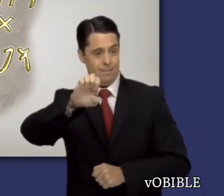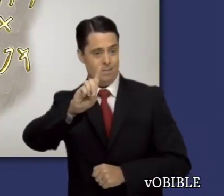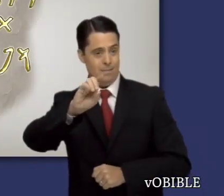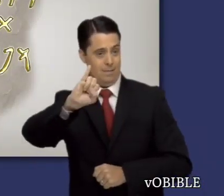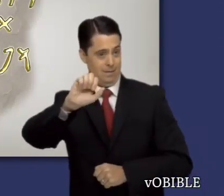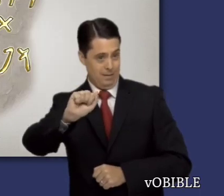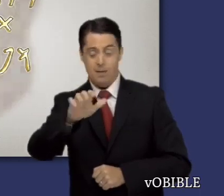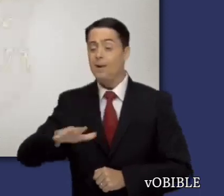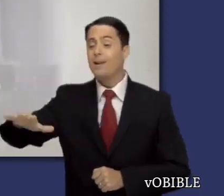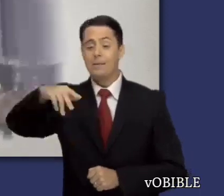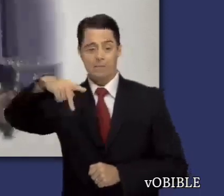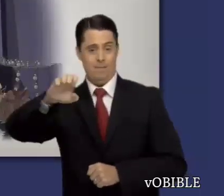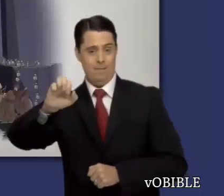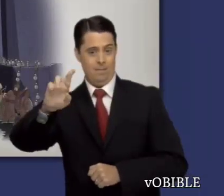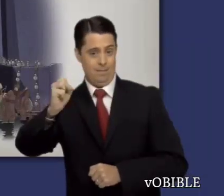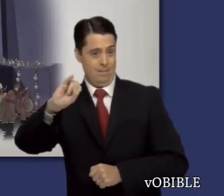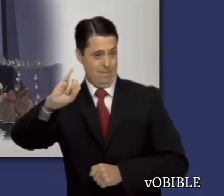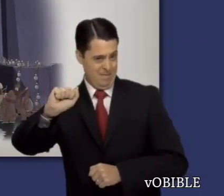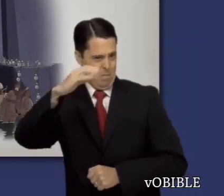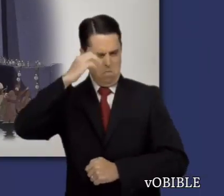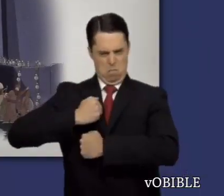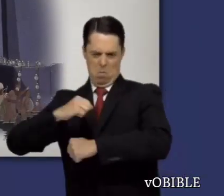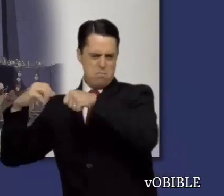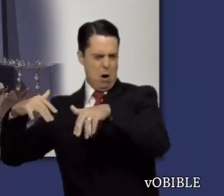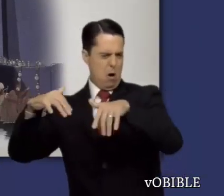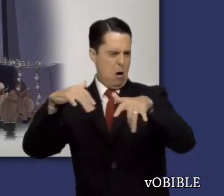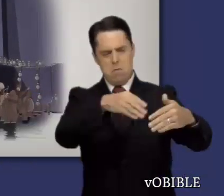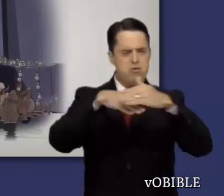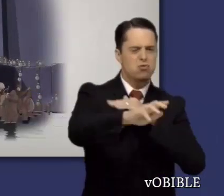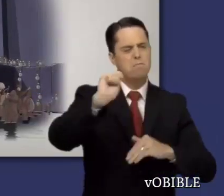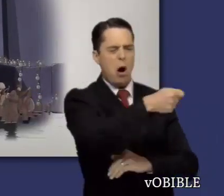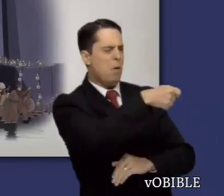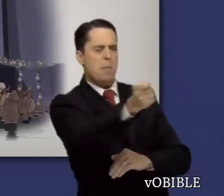que la escritura anuncia la conquista de Babilonia por parte de los medos y los persas.